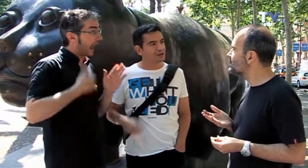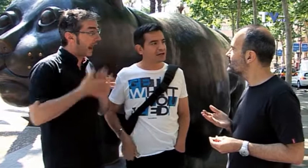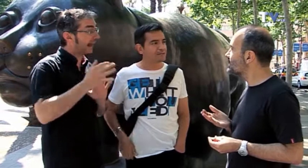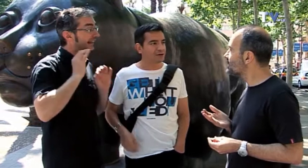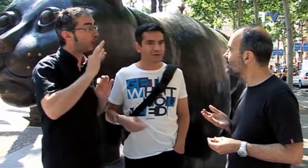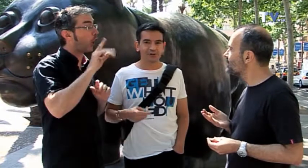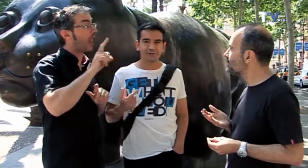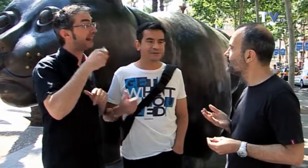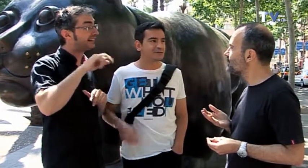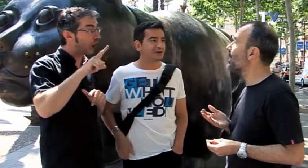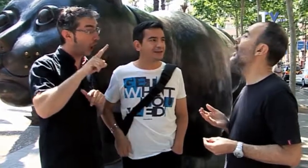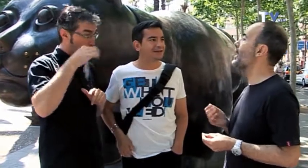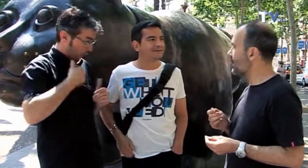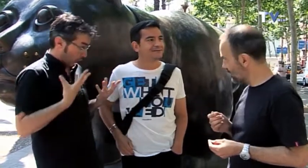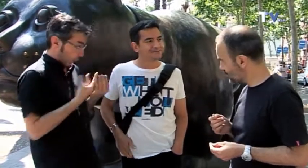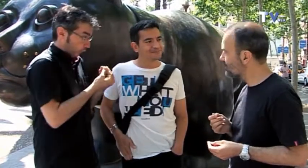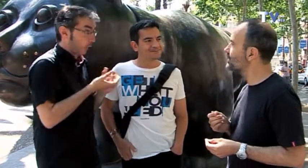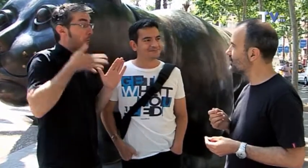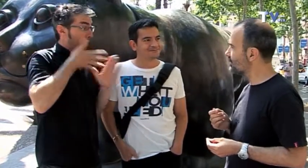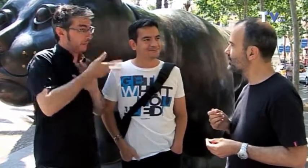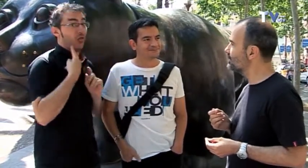Ahora iba a Liantiol a ensayar con él y por eso me has visto por aquí.